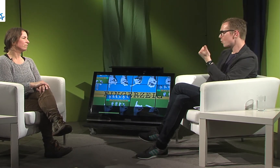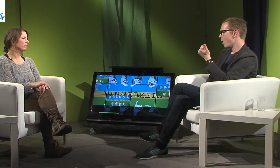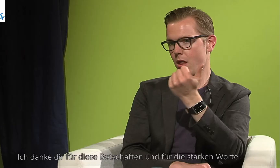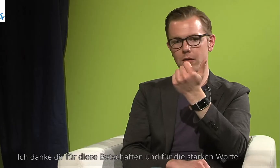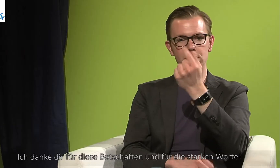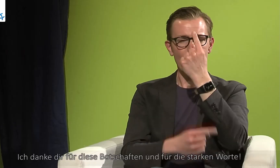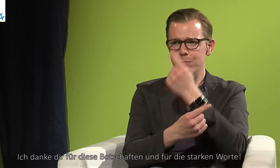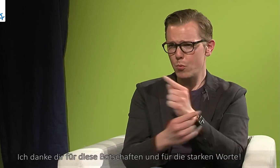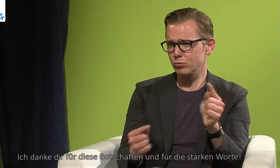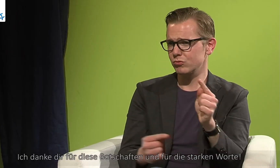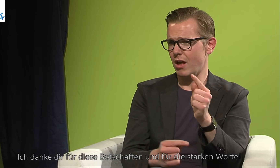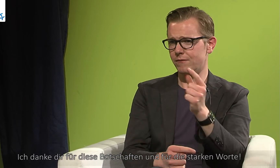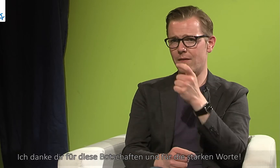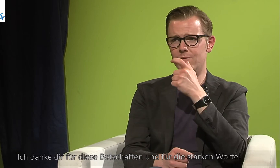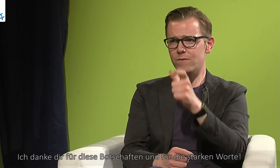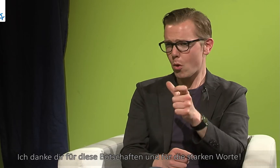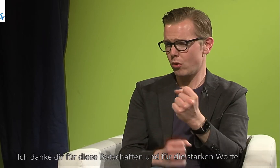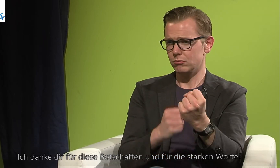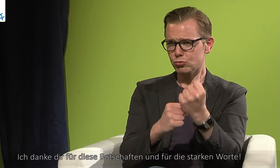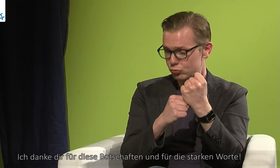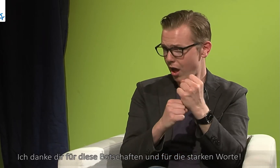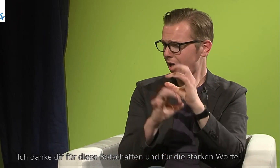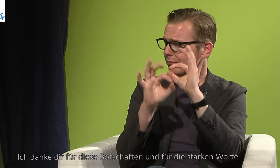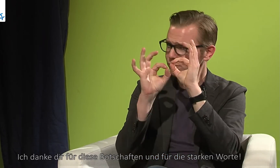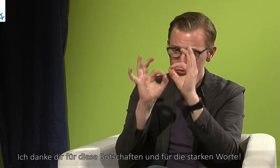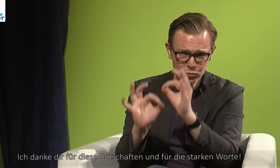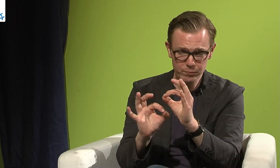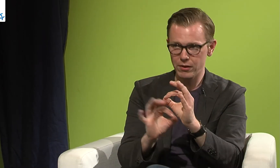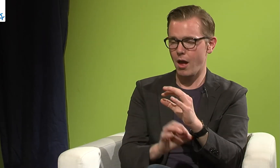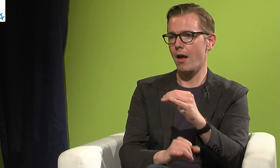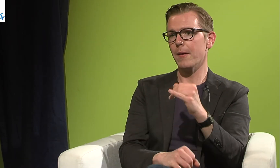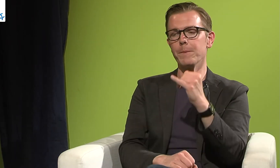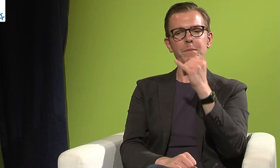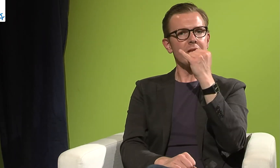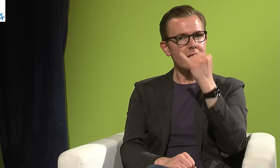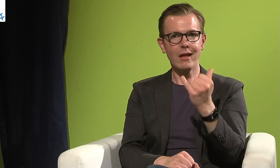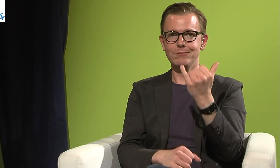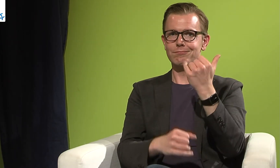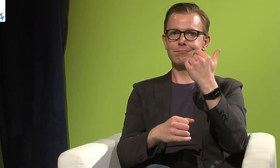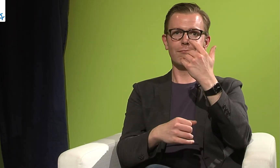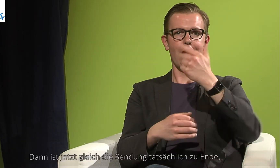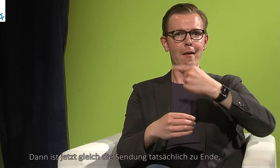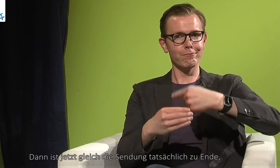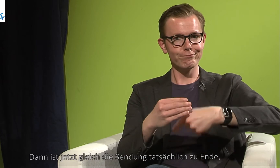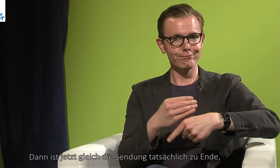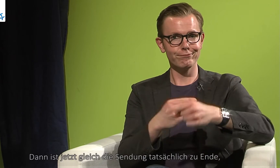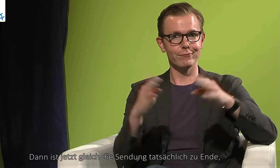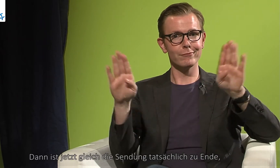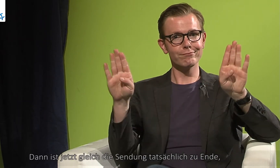Ich danke dir für diese Botschaften und für die starken Worte. Gut, dann ist jetzt gleich die